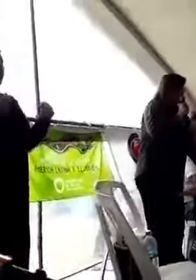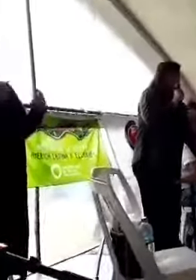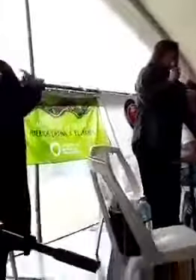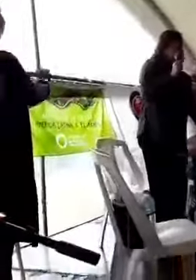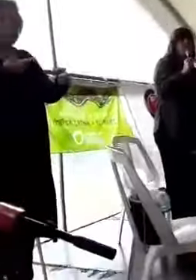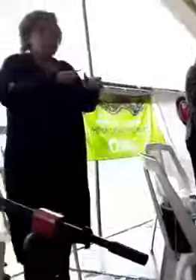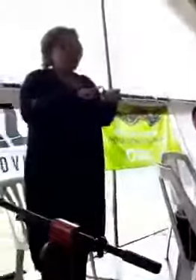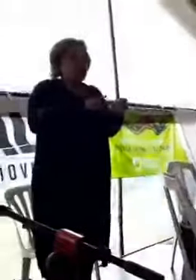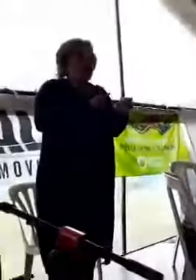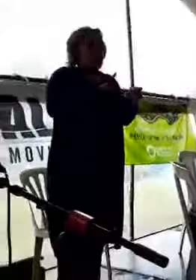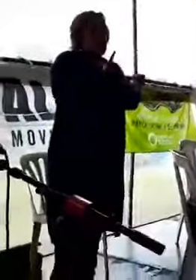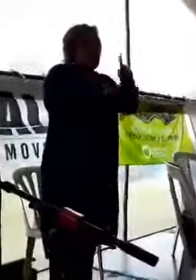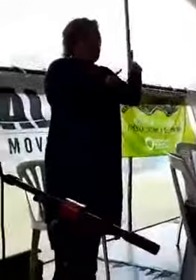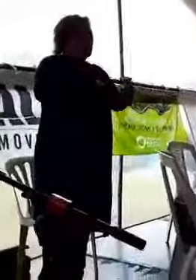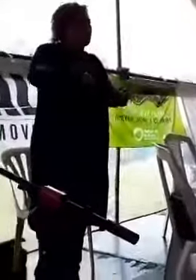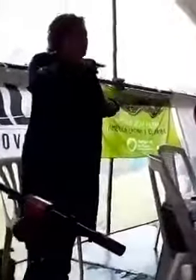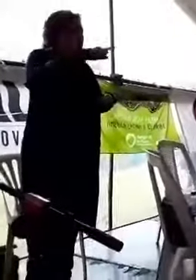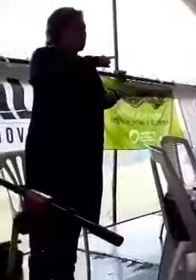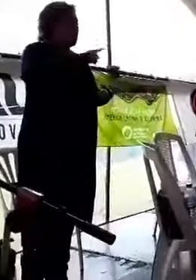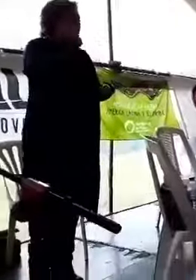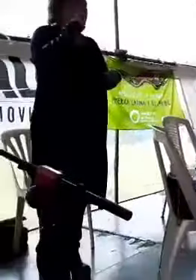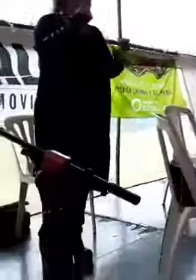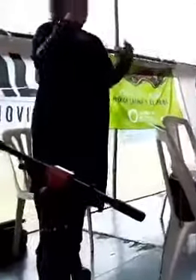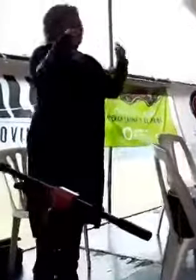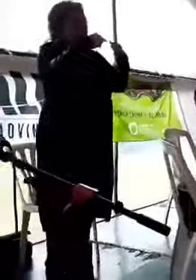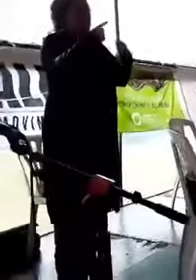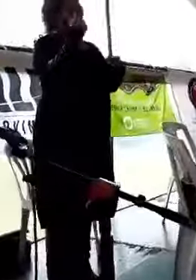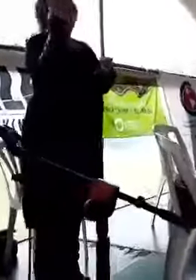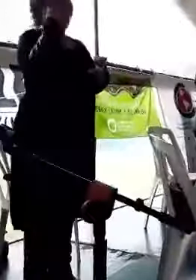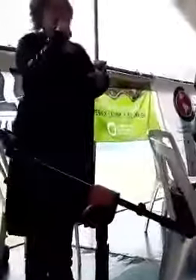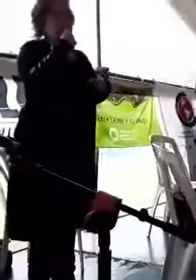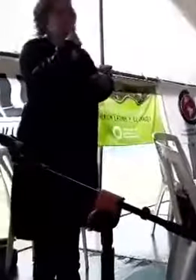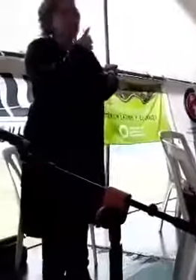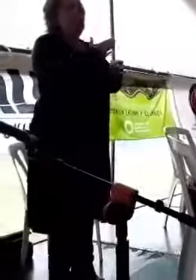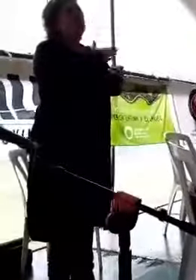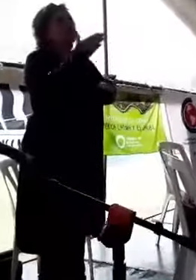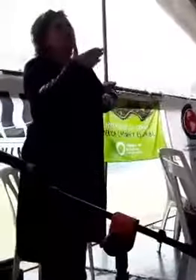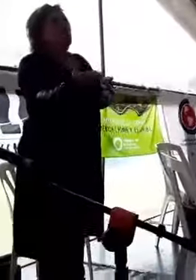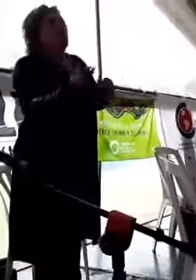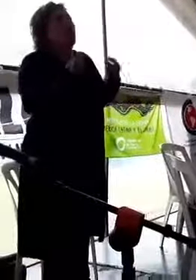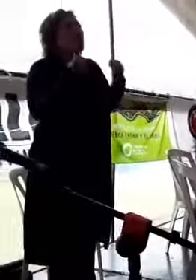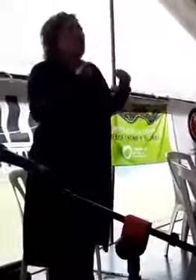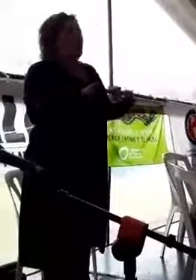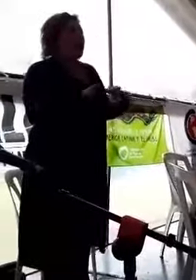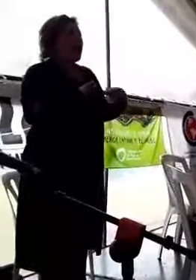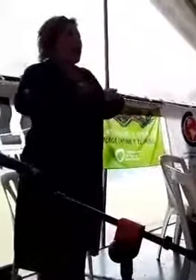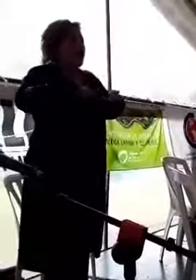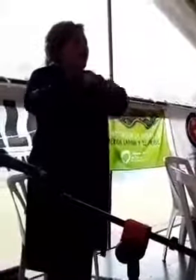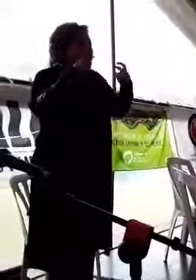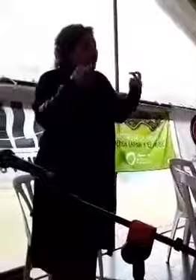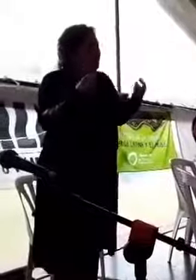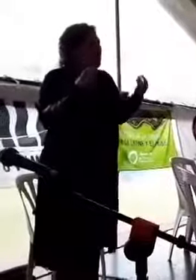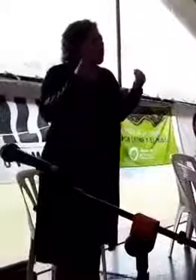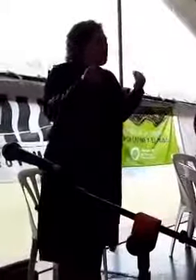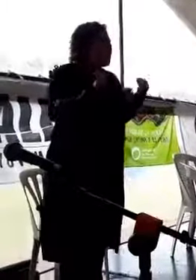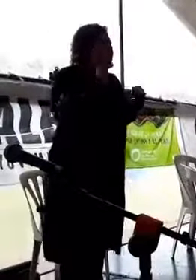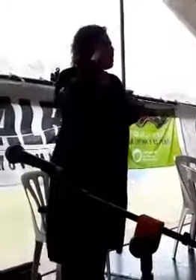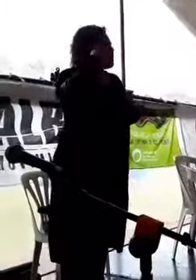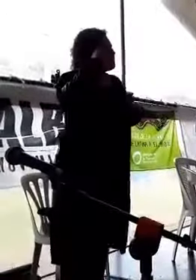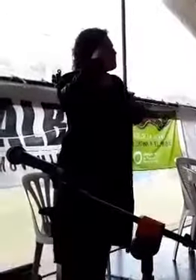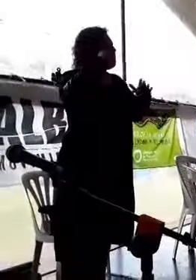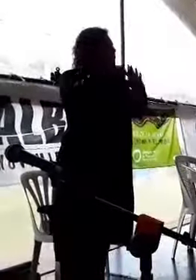muitos de vocês debatiram ayer, seus efeitos, suas análises, as reflexões